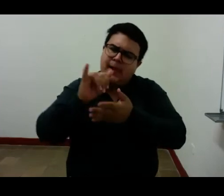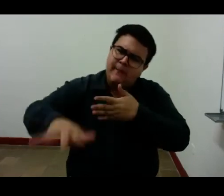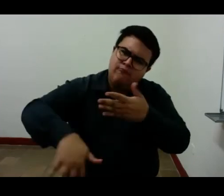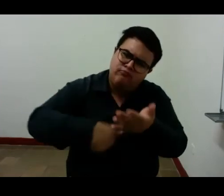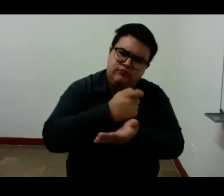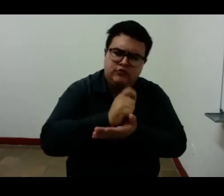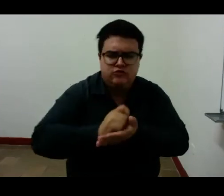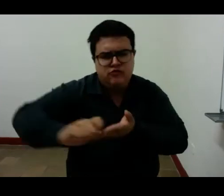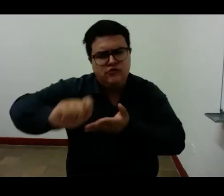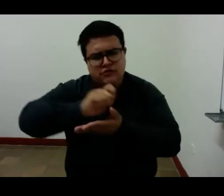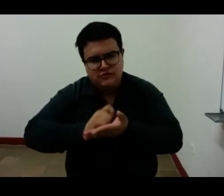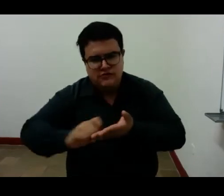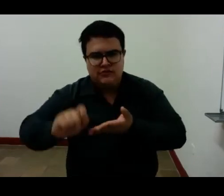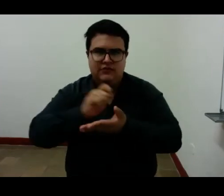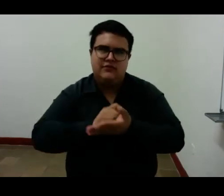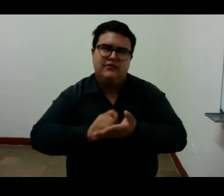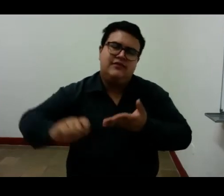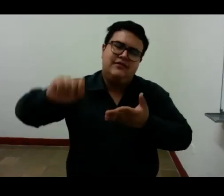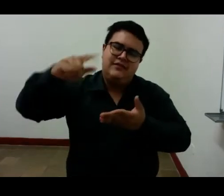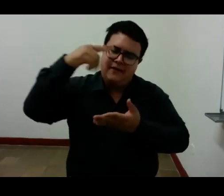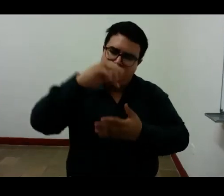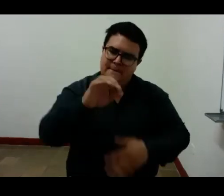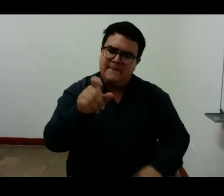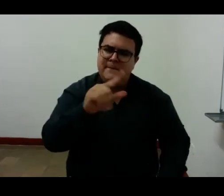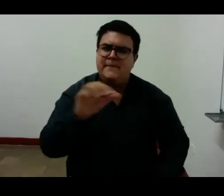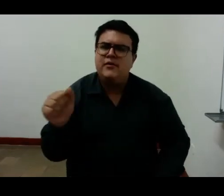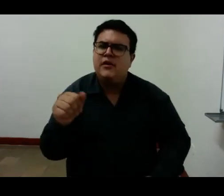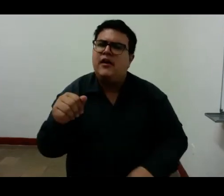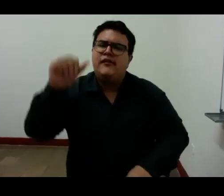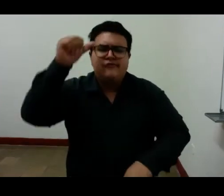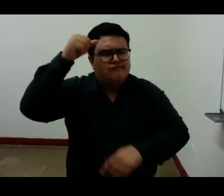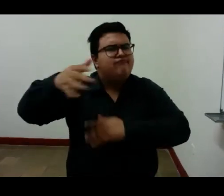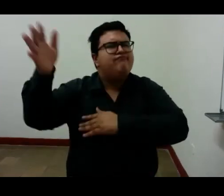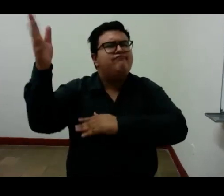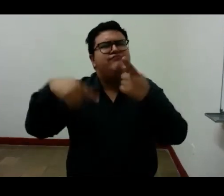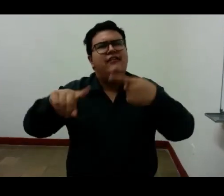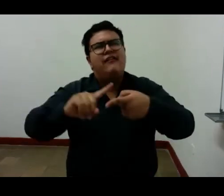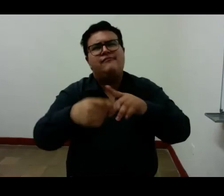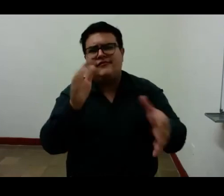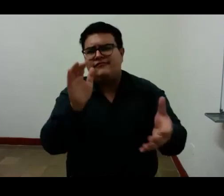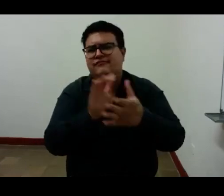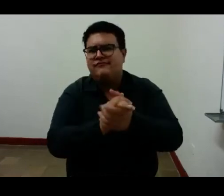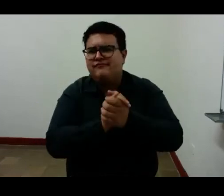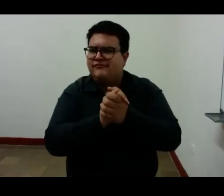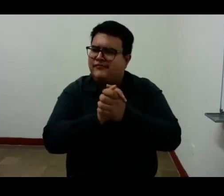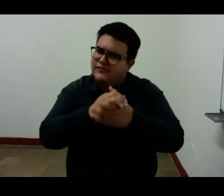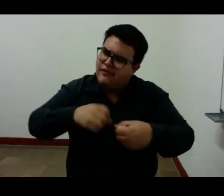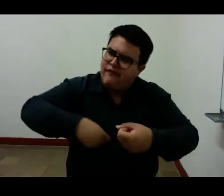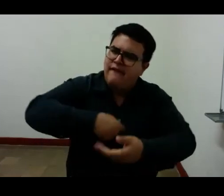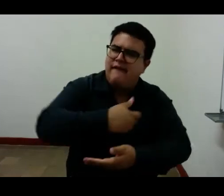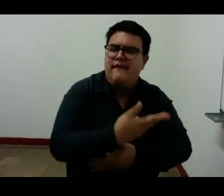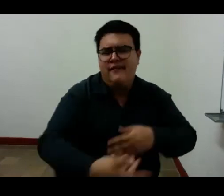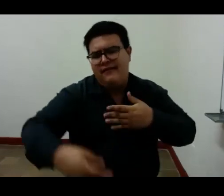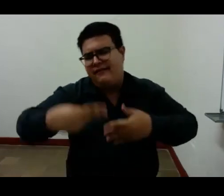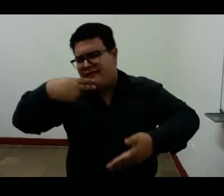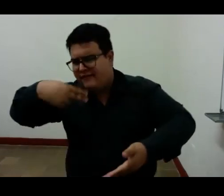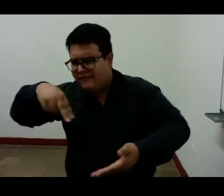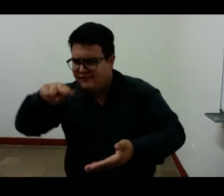Fernando Pessoa en una famosa carta a su amigo Alcazais Montaí